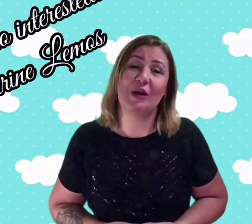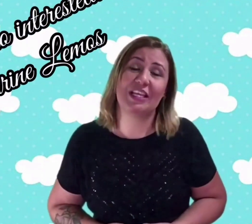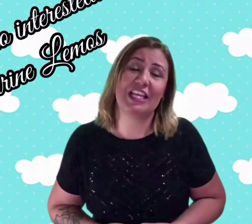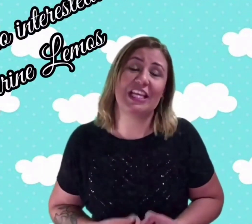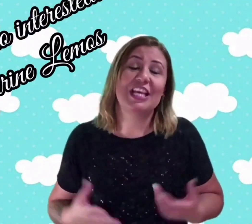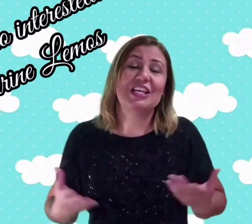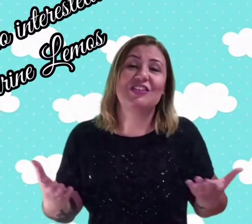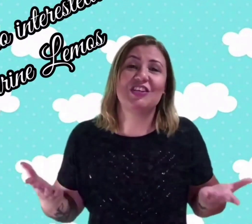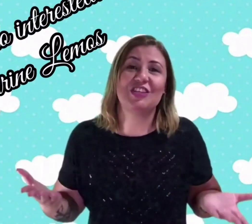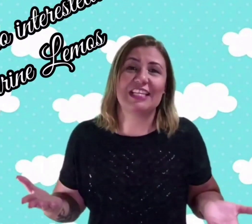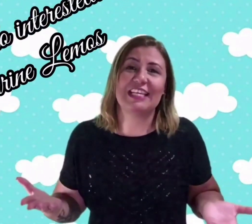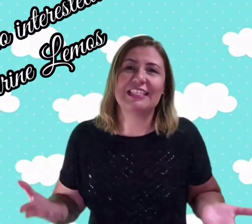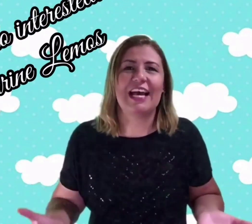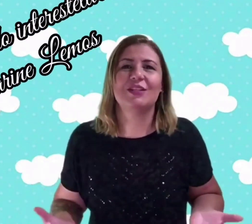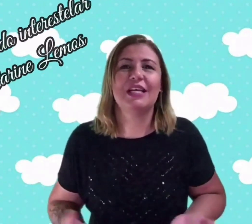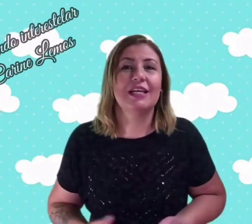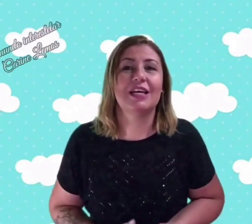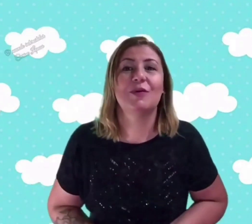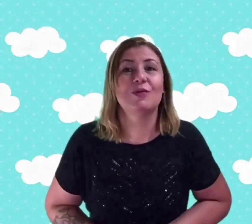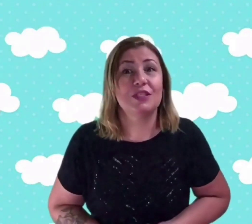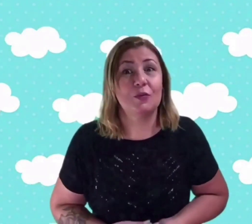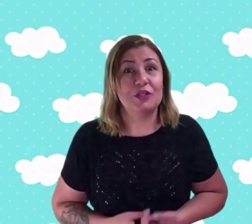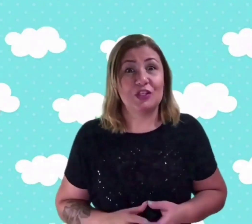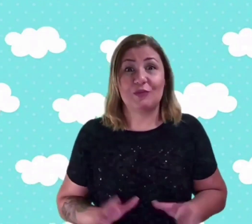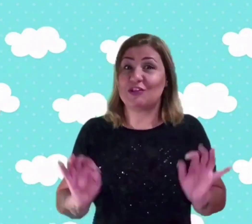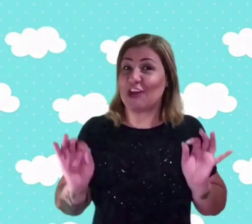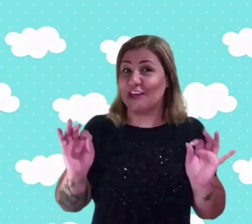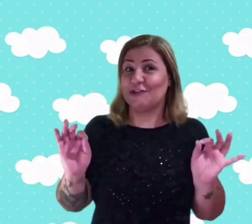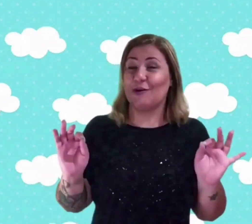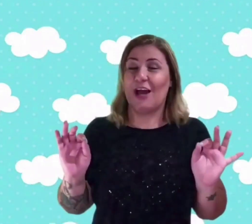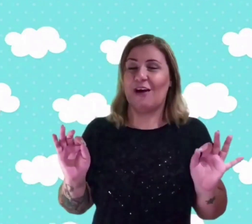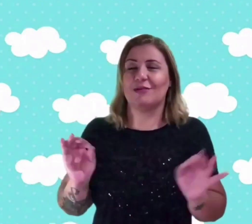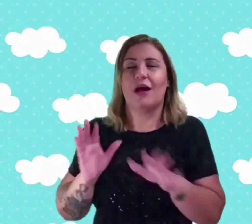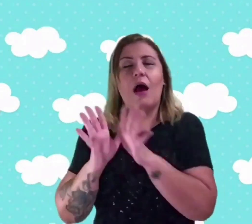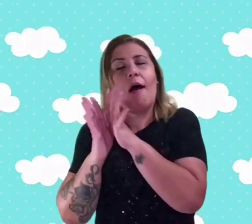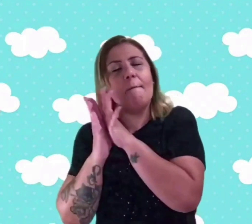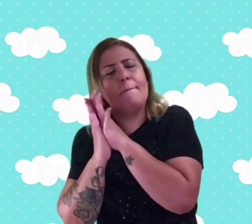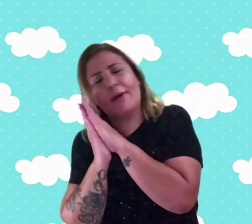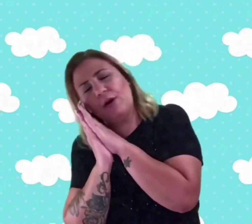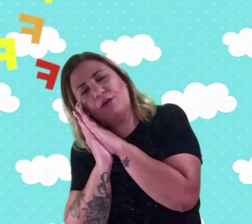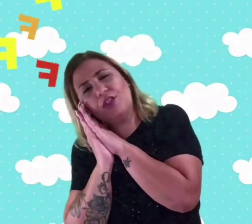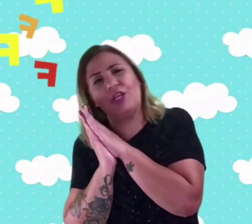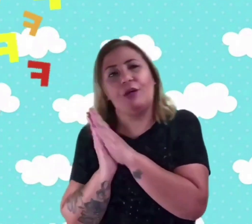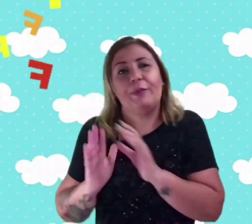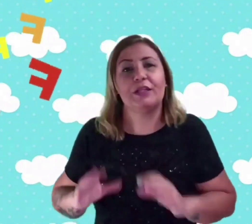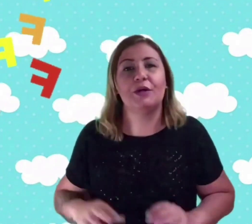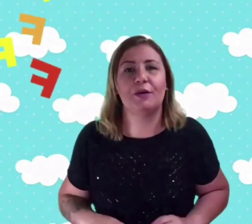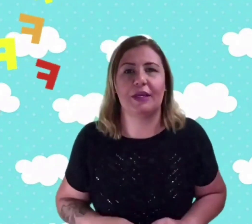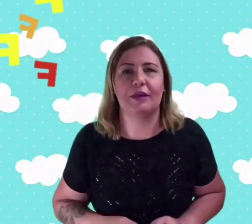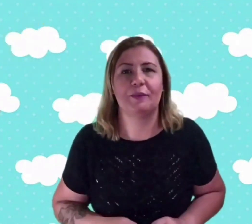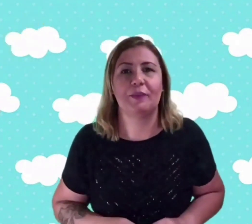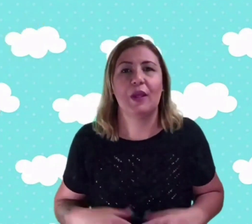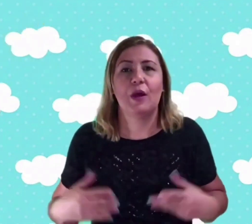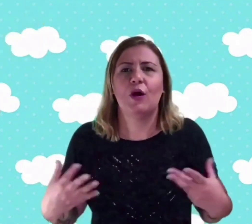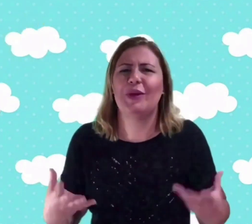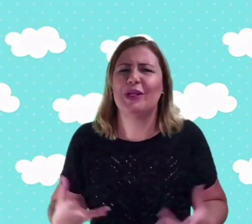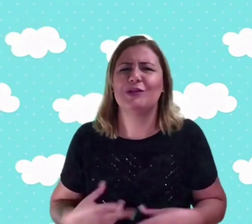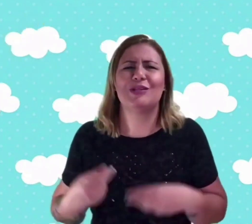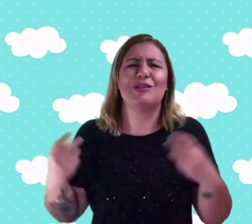Joaquim já está deitado na cama com seu pijama de astronauta prontinho para dormir. O menino já